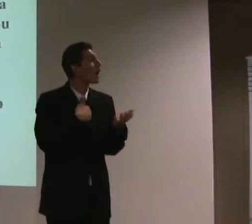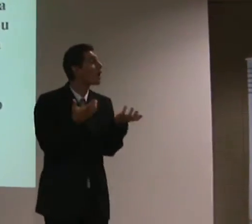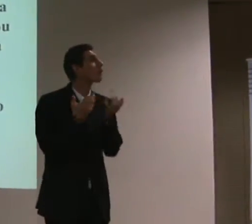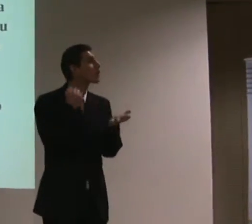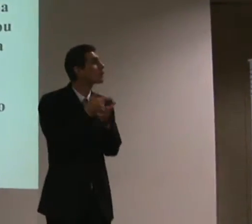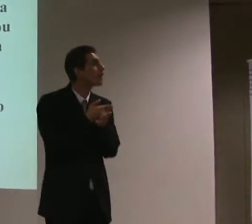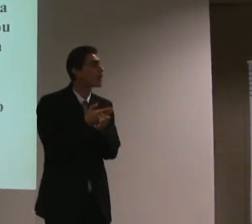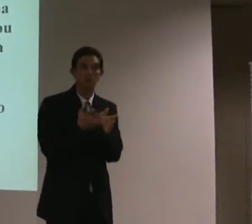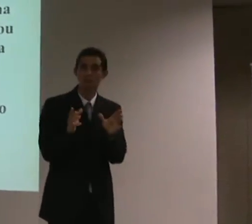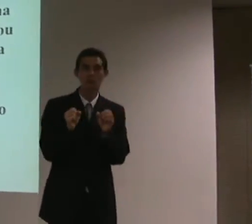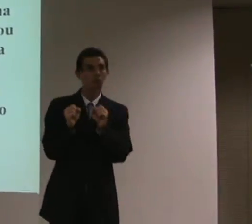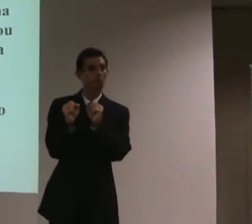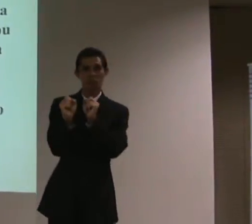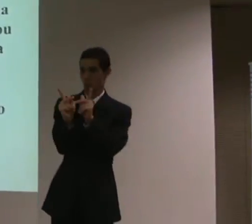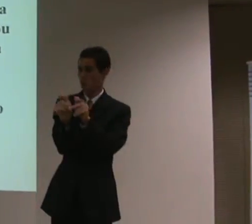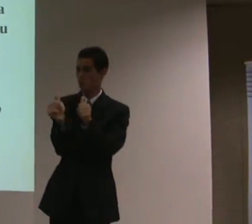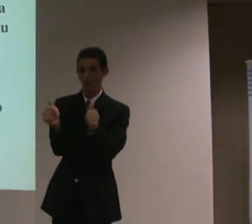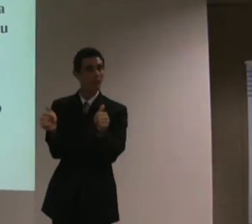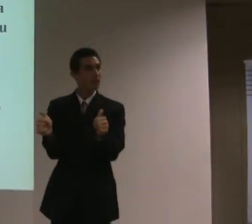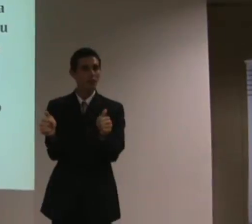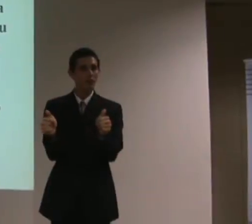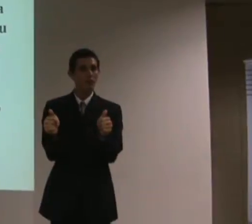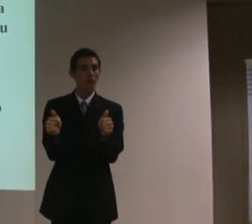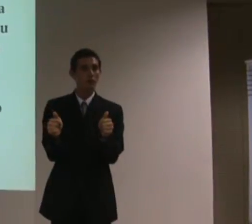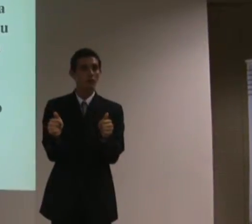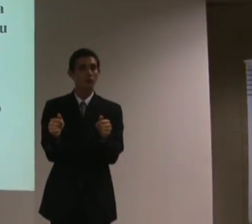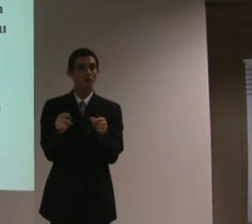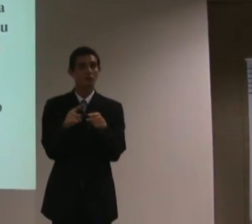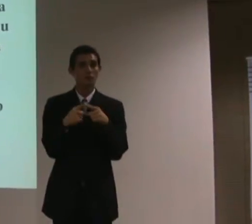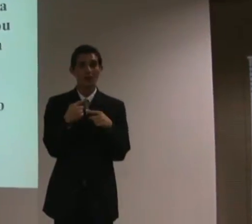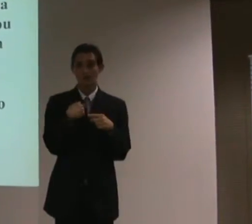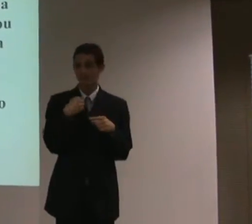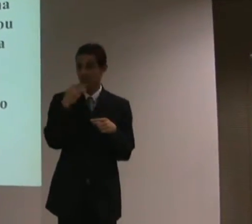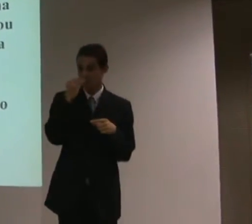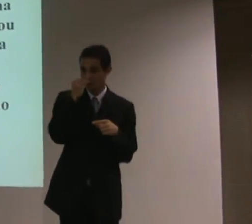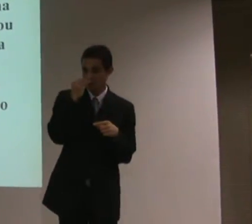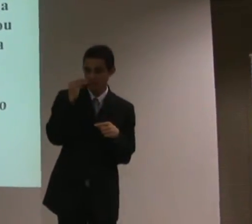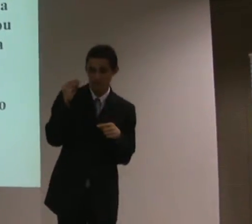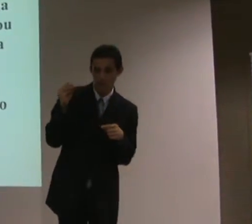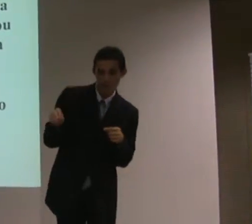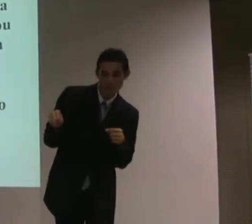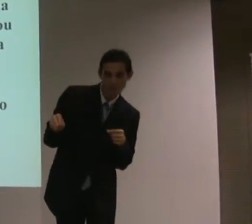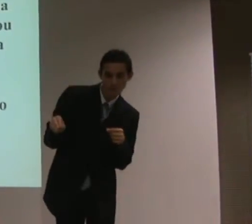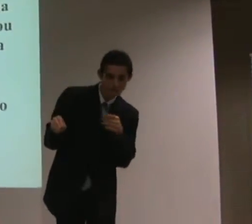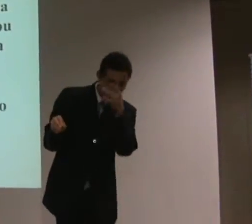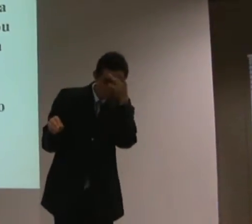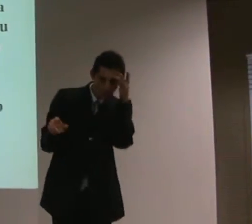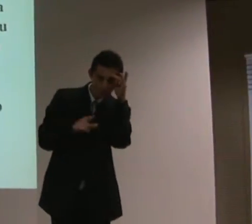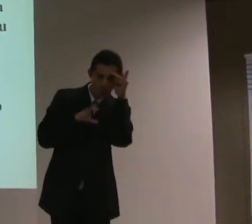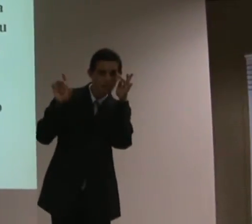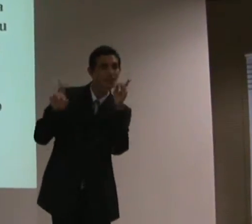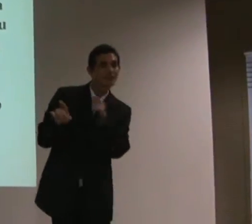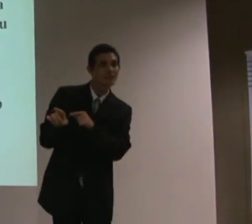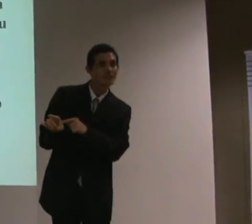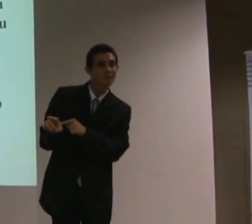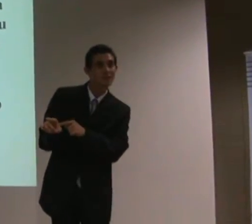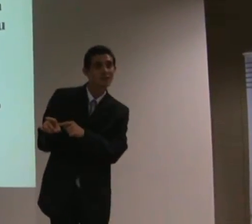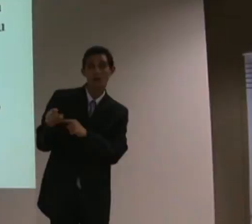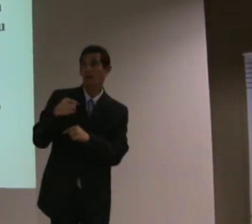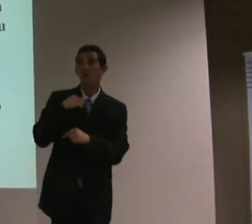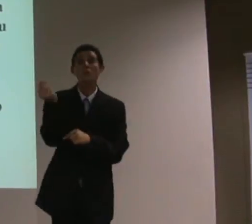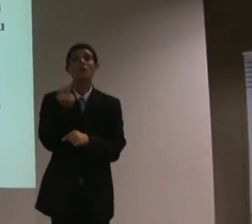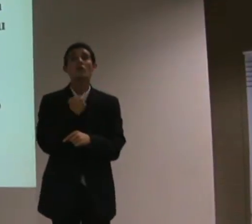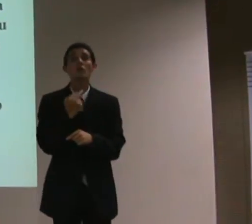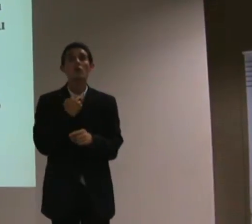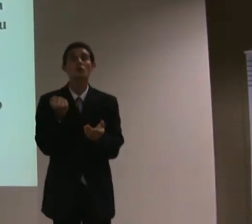Tudo bem, o que nós não podemos é abandonar, deixar de lado, se esquecer, as pessoas com deficiência que não podem comprar,